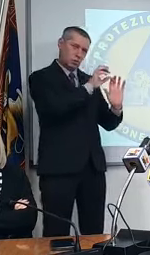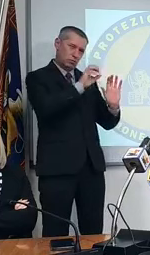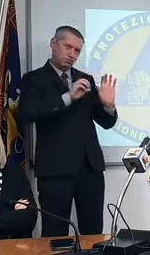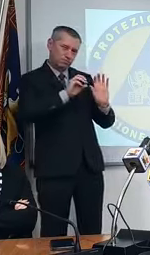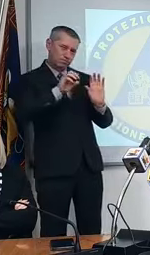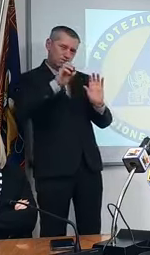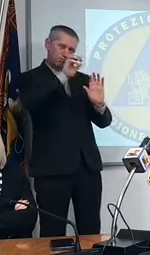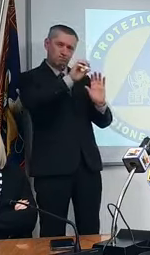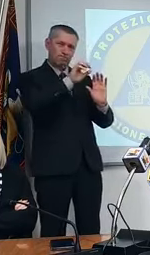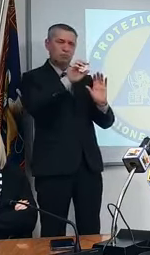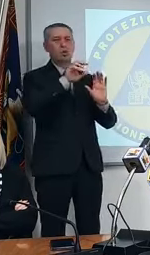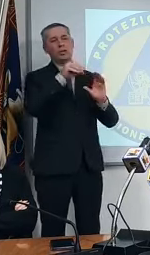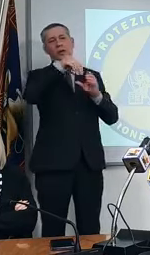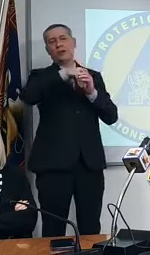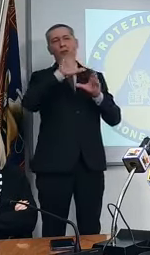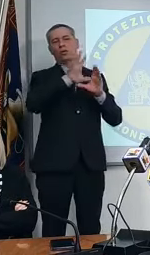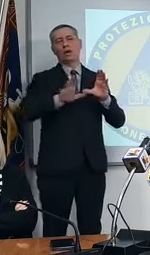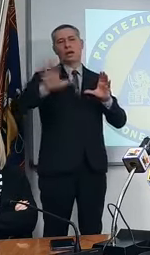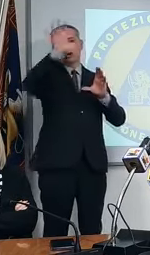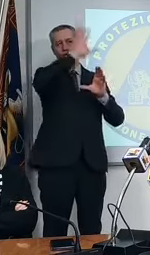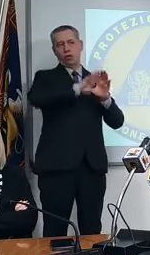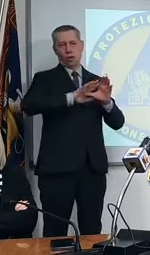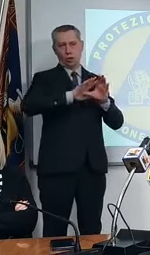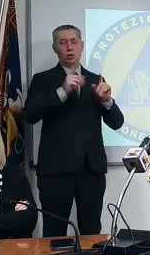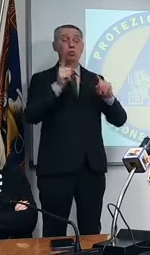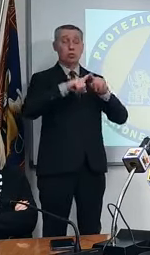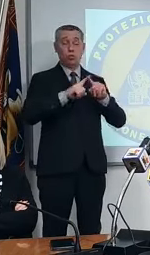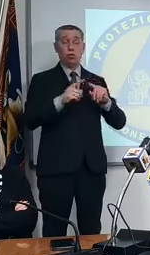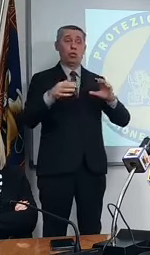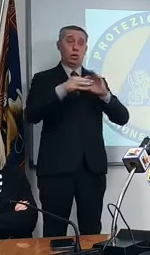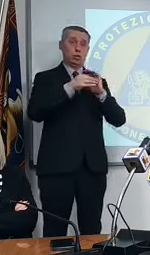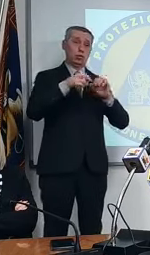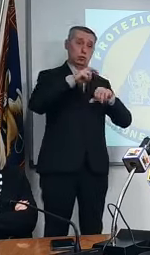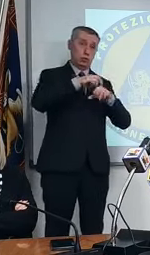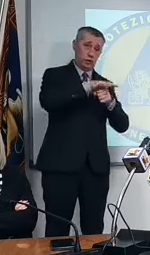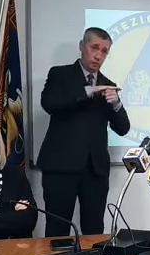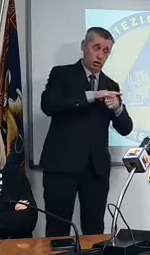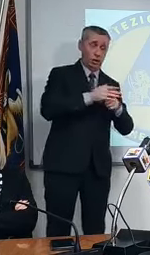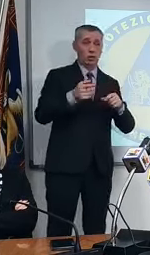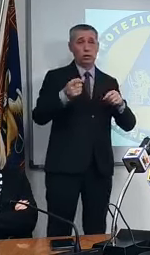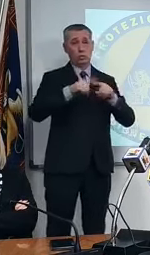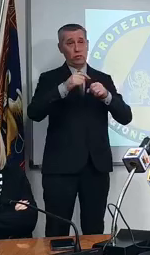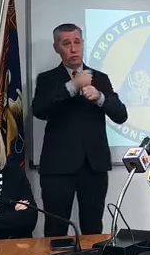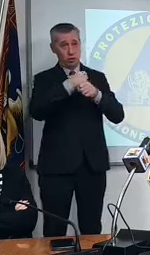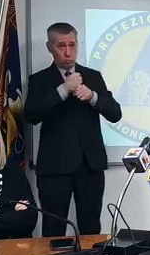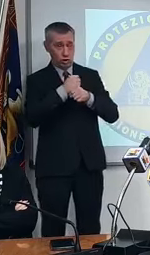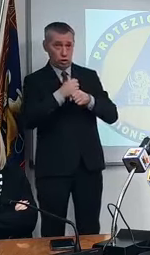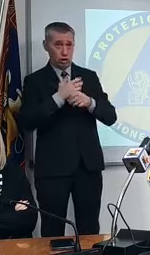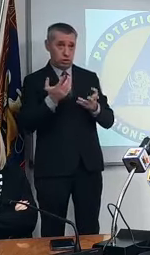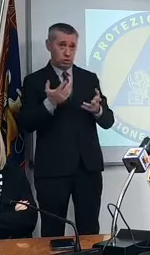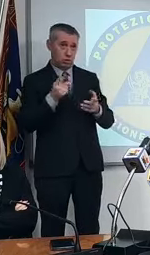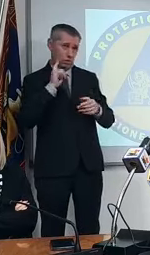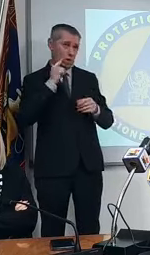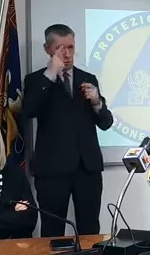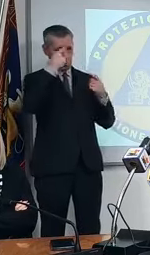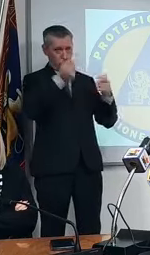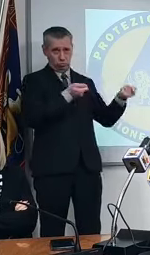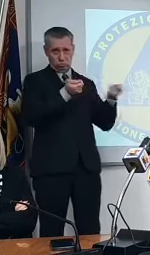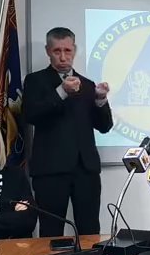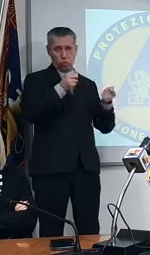e anche dei rapporti con i medici di base con le farmacie torno a una domanda che aveva già fatto il